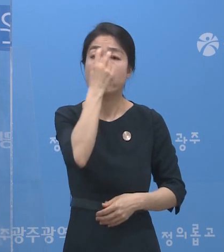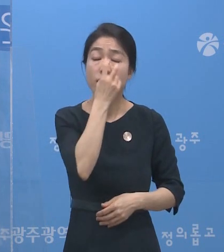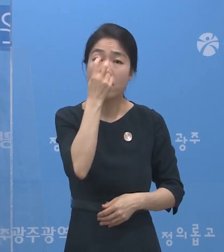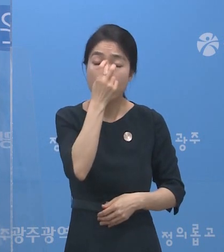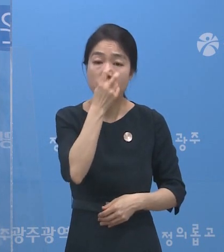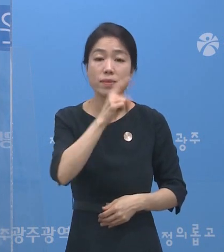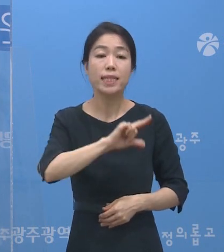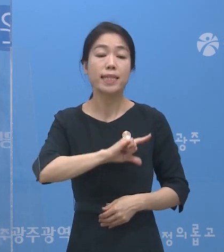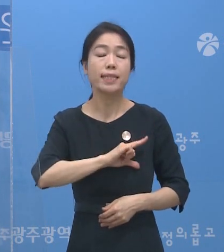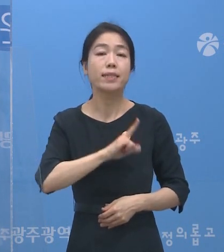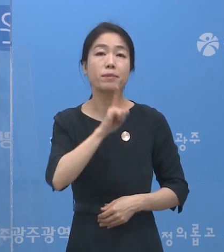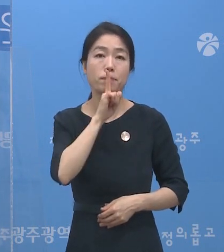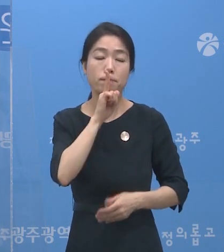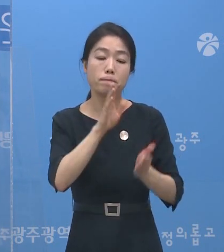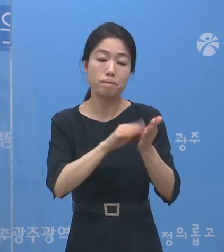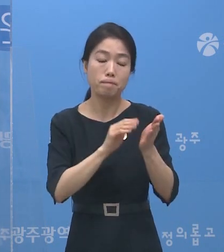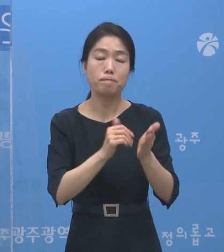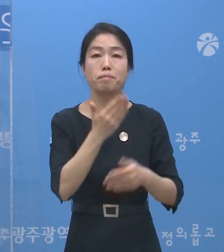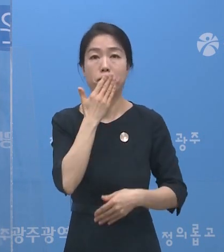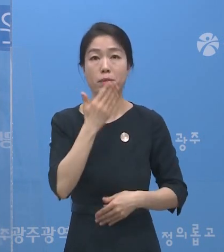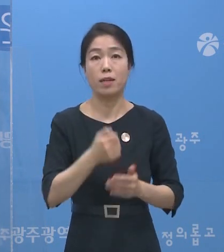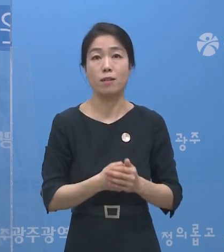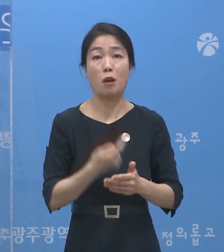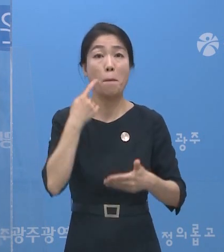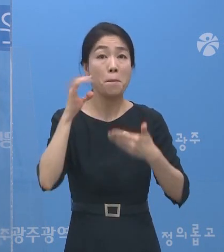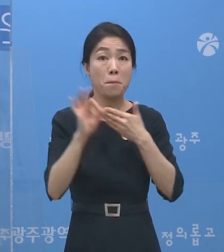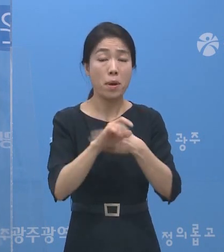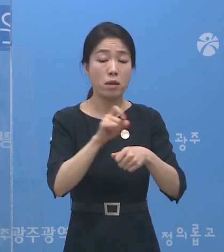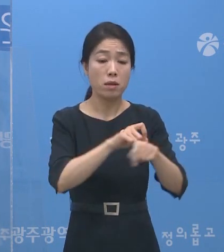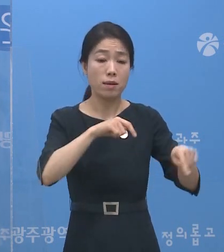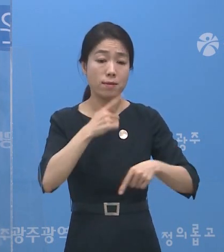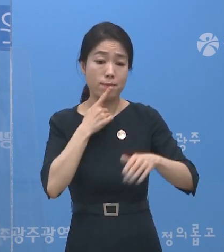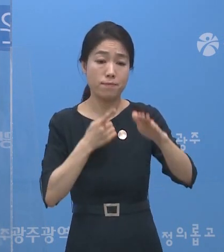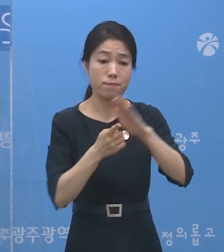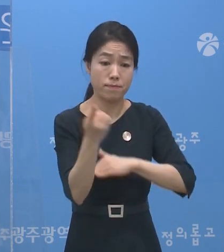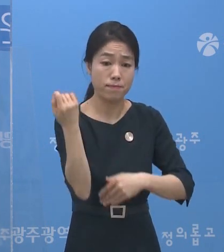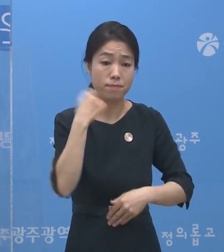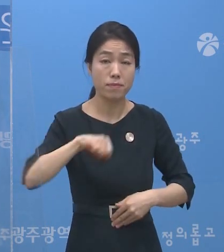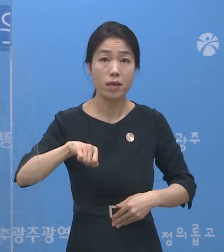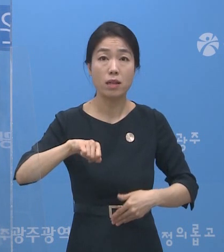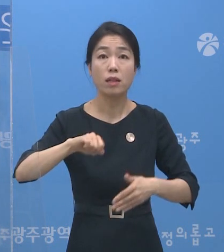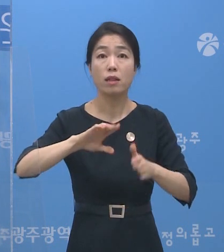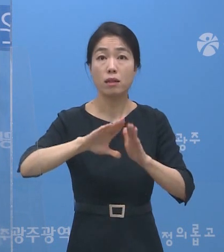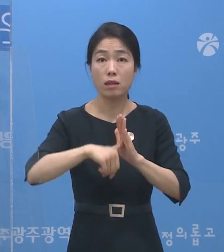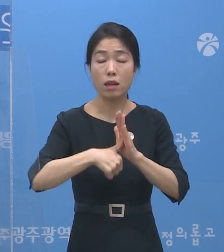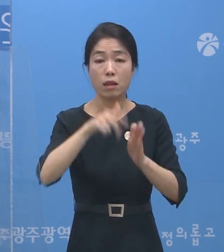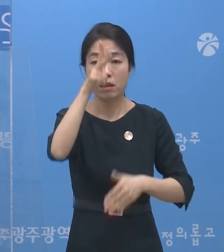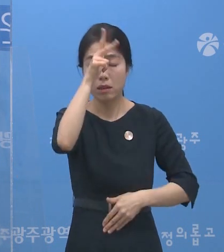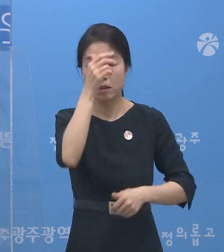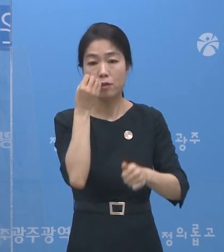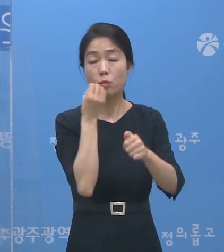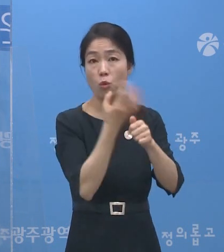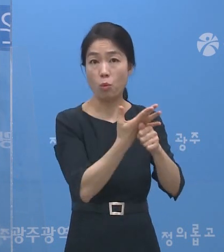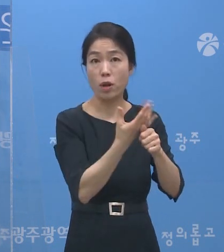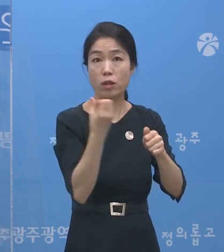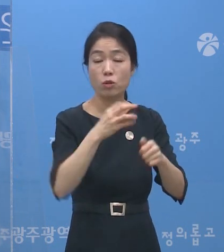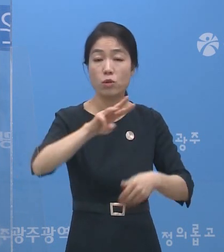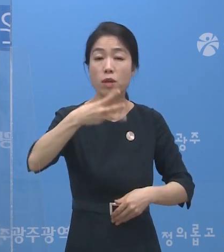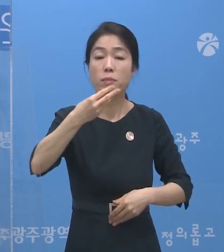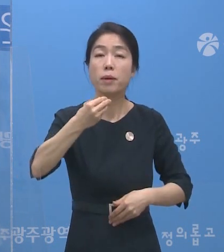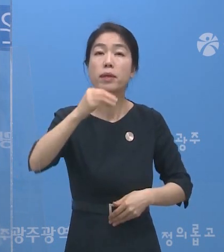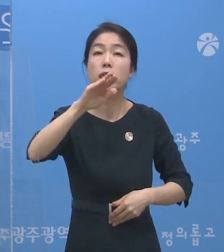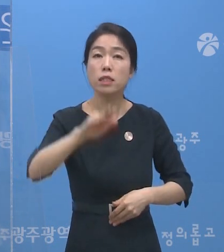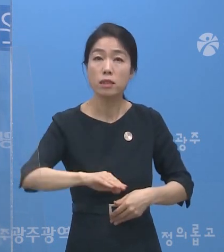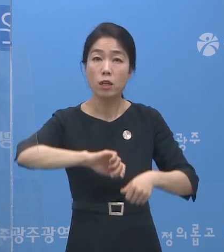익명으로 가능합니다. 만약 행정명령을 따르지 않을 경우 경찰의 고발 및 300만원